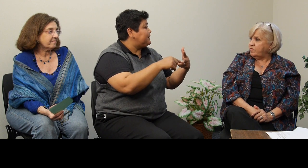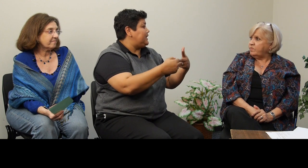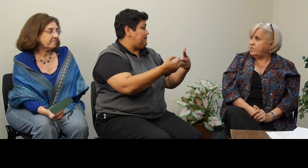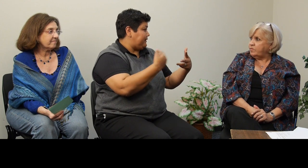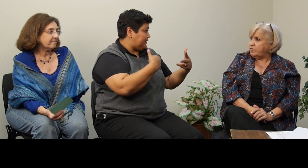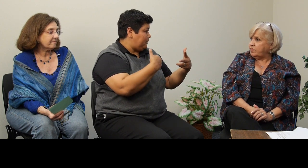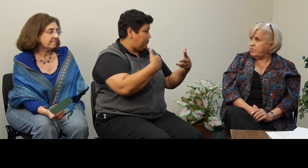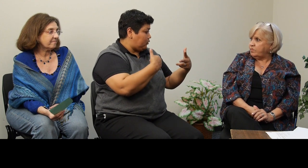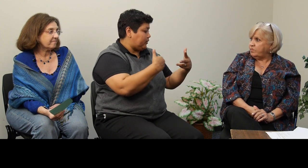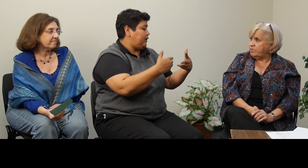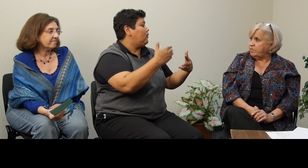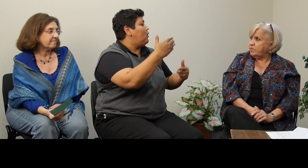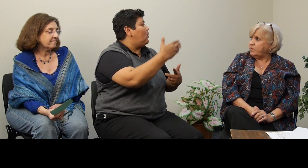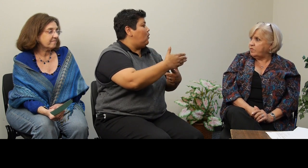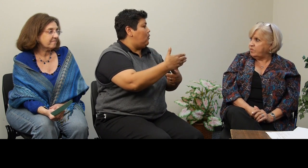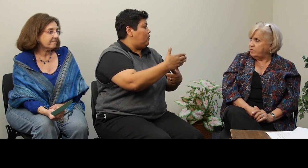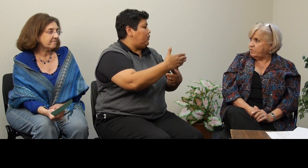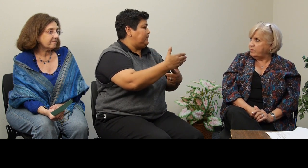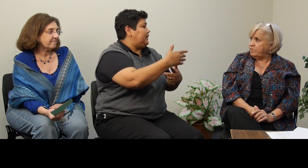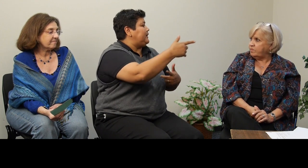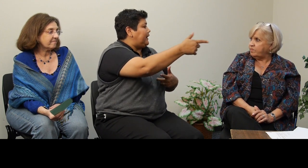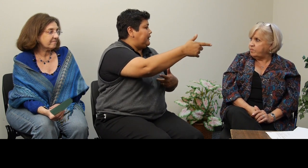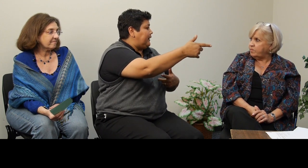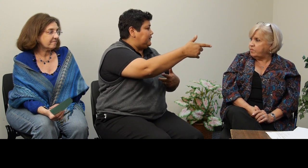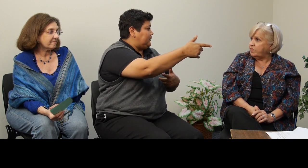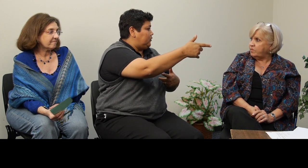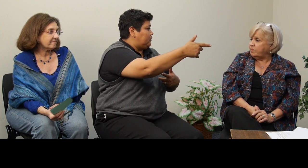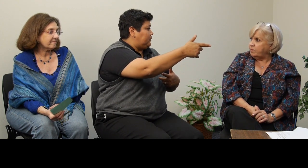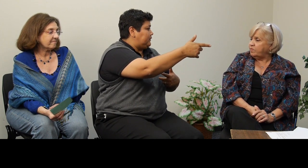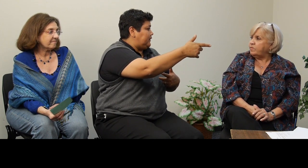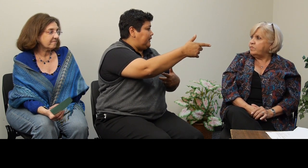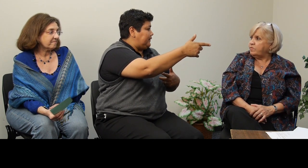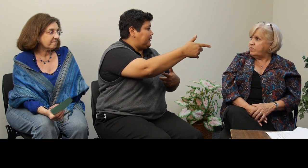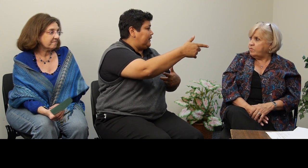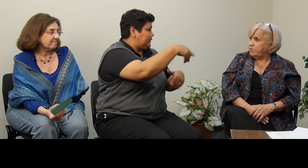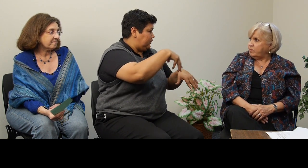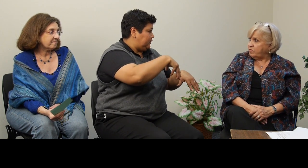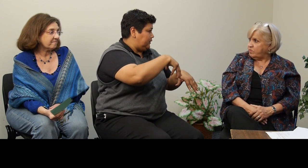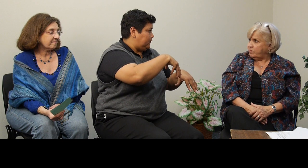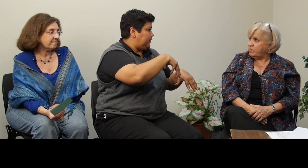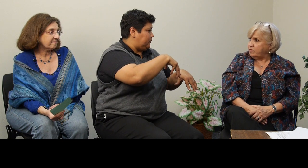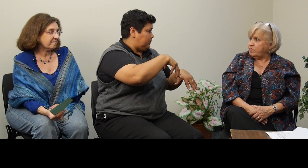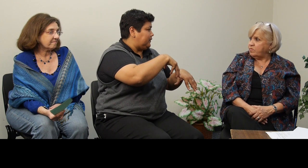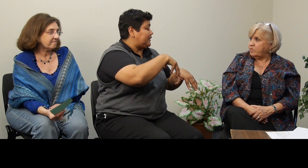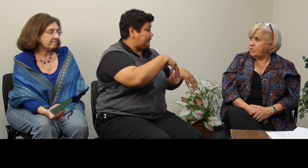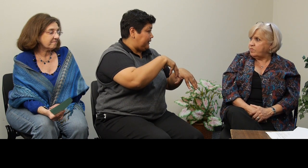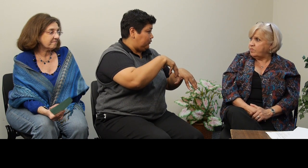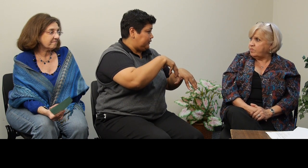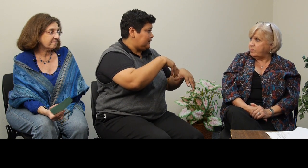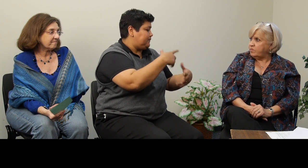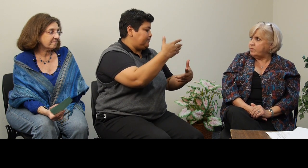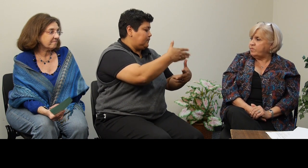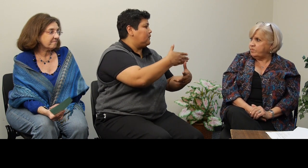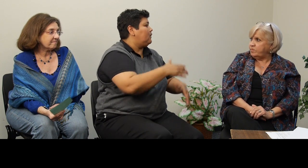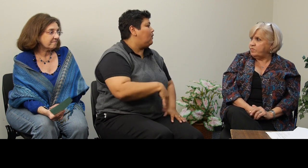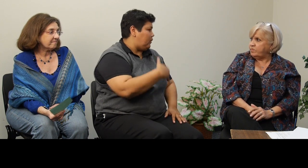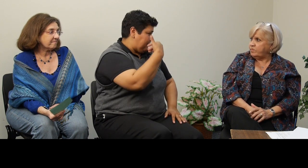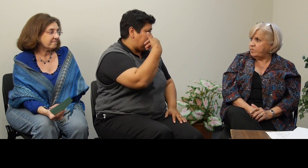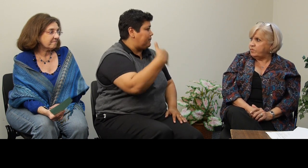y mandármelo por correo, o, este, ir al sitio, este, de la internet, donde están las preguntas, o llamarme